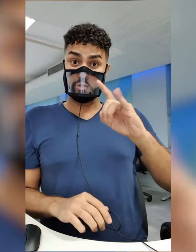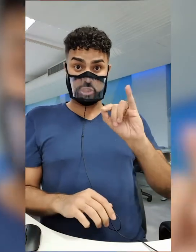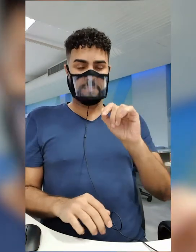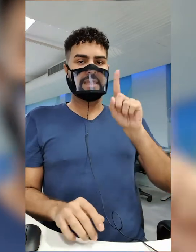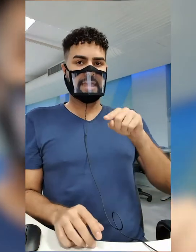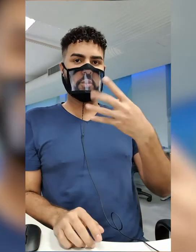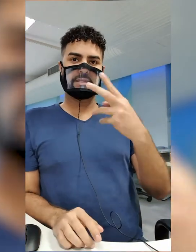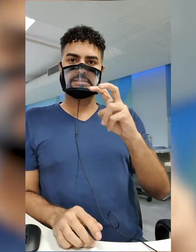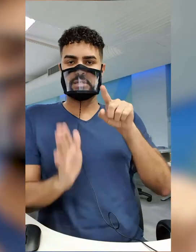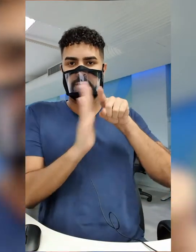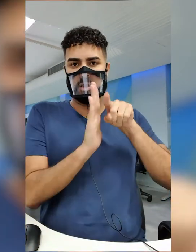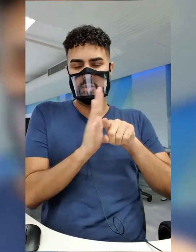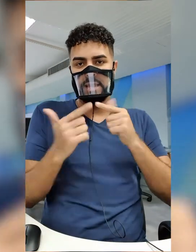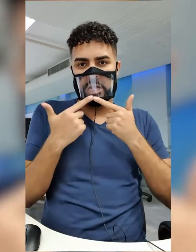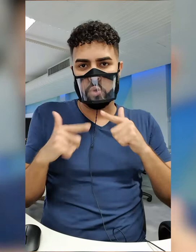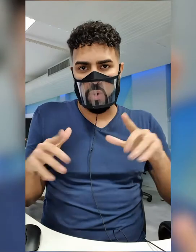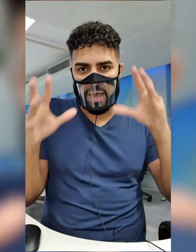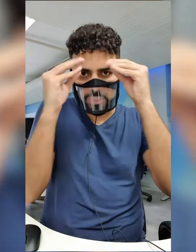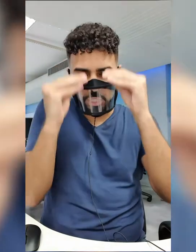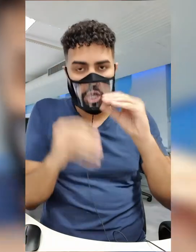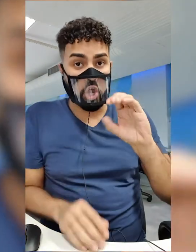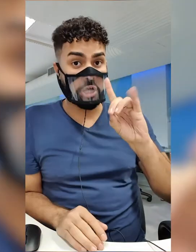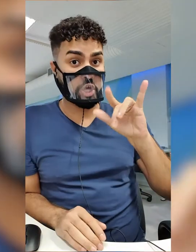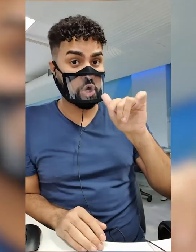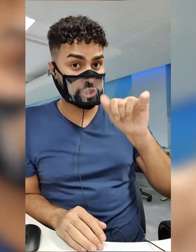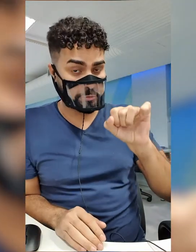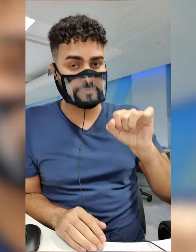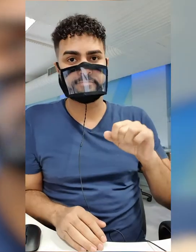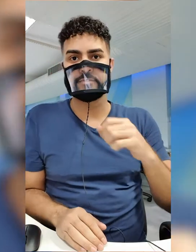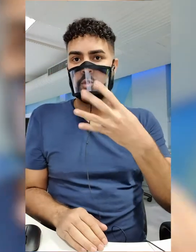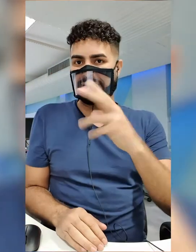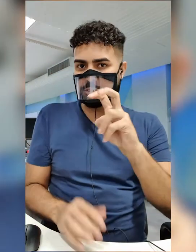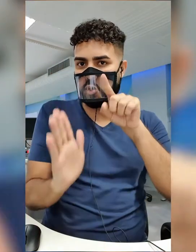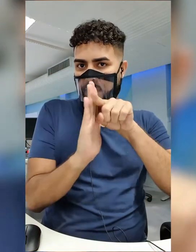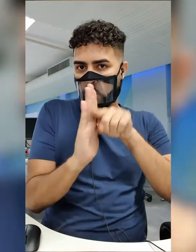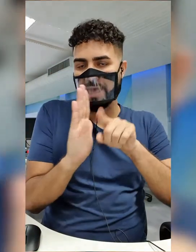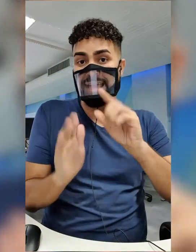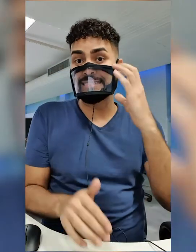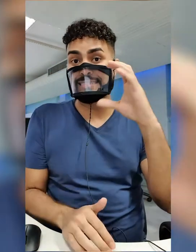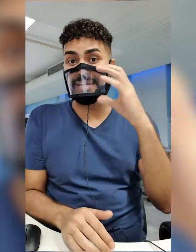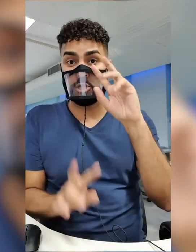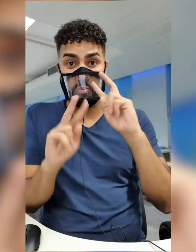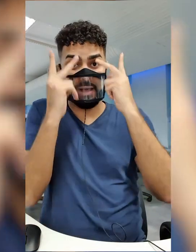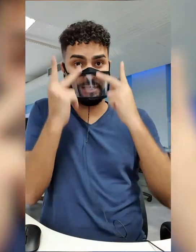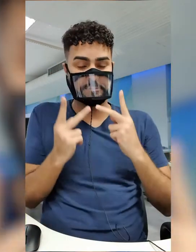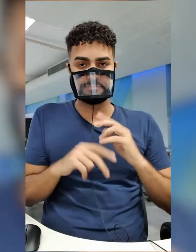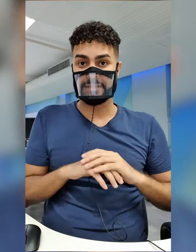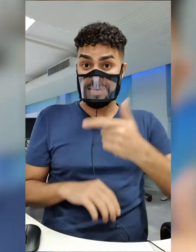primeiro dia, são 45 questões de linguagens e códigos, mais 45 de ciências humanas. O segundo